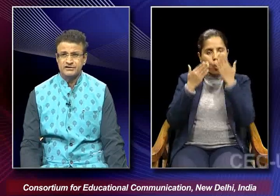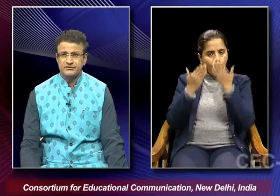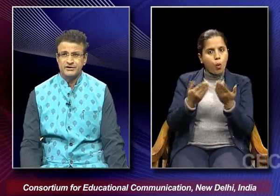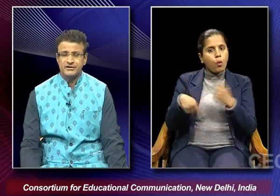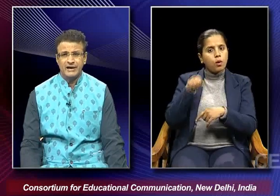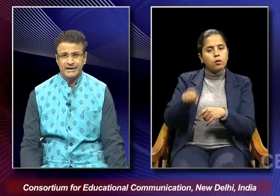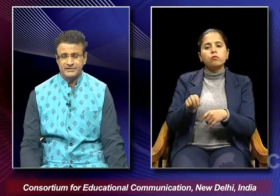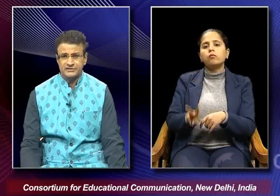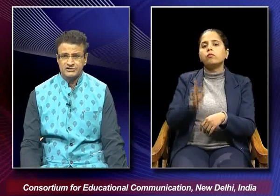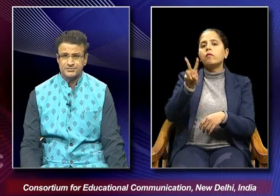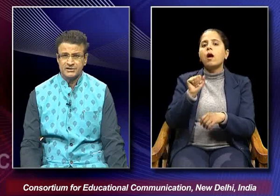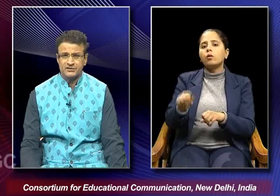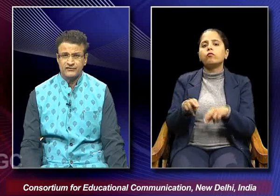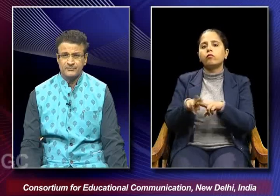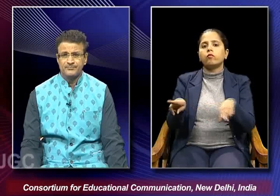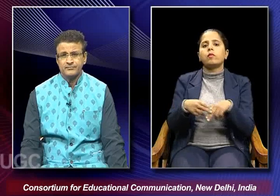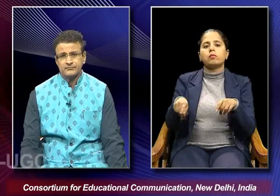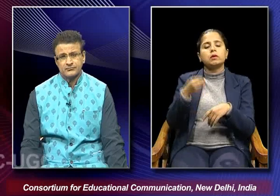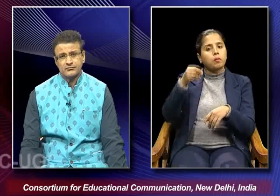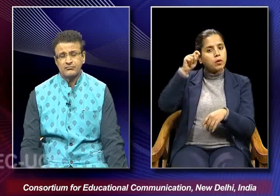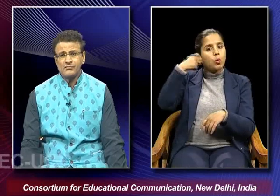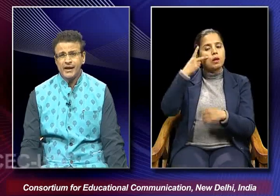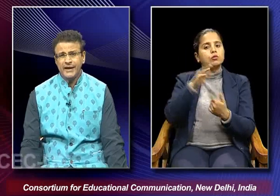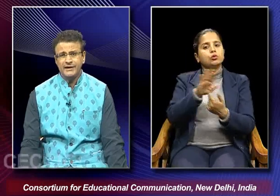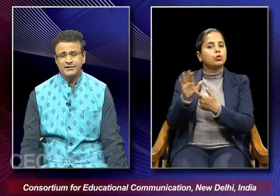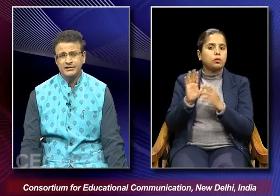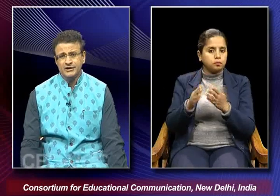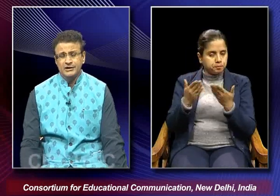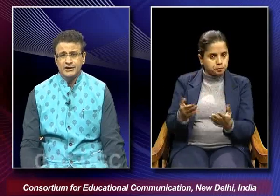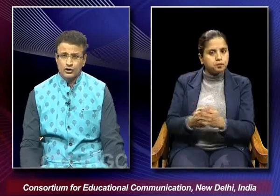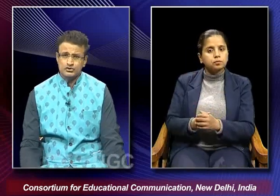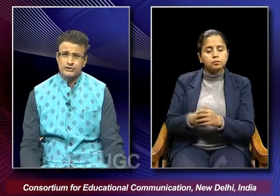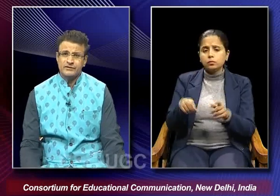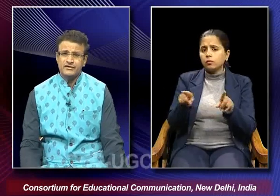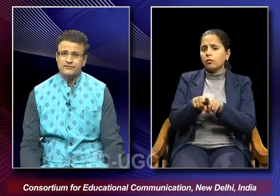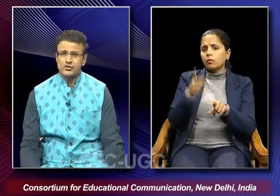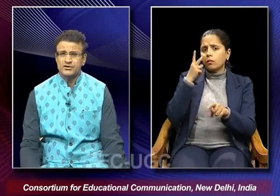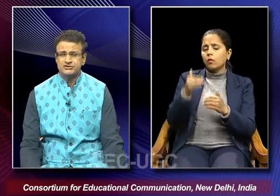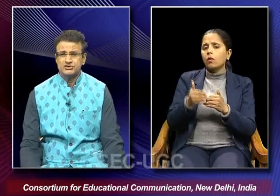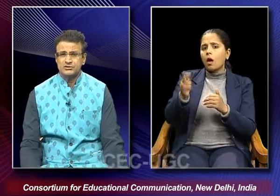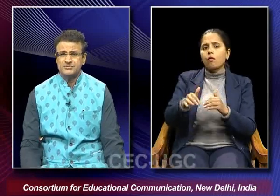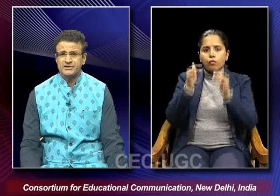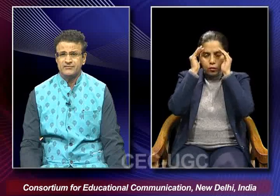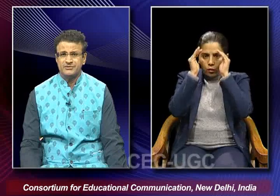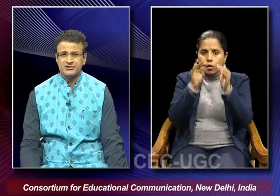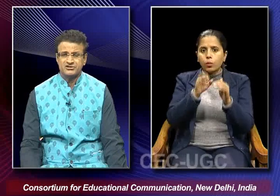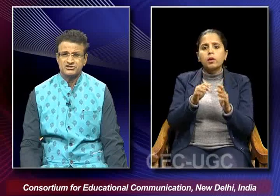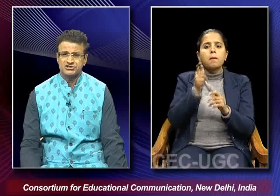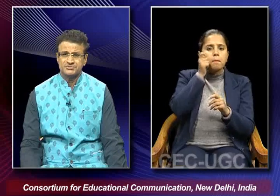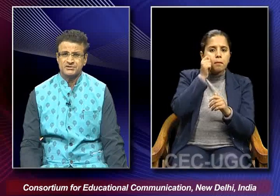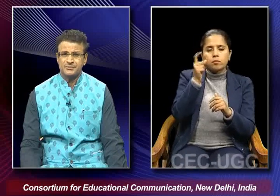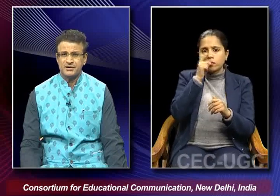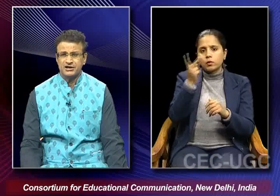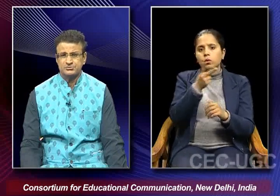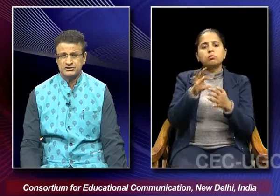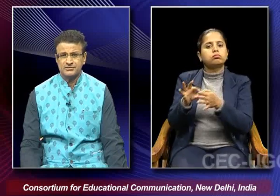they have been highlighted in this particular film and it also in a way focused on the male female relationships